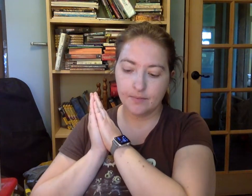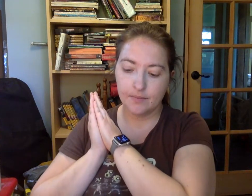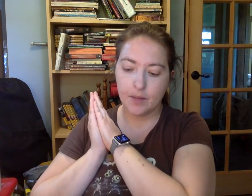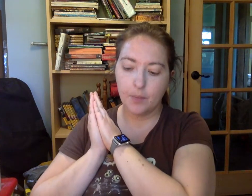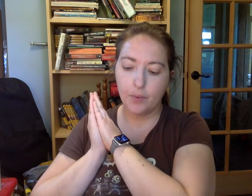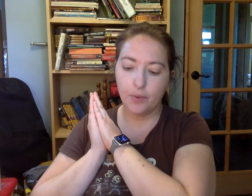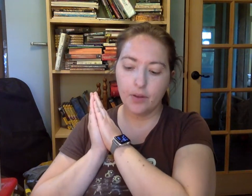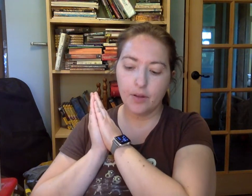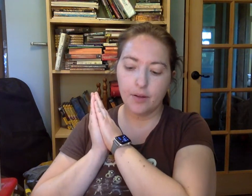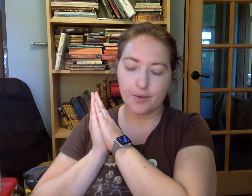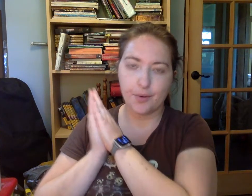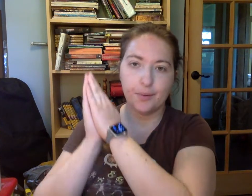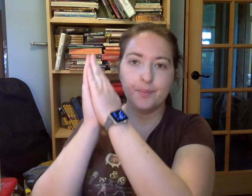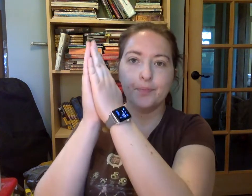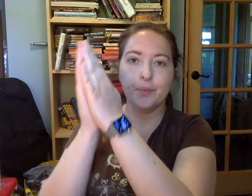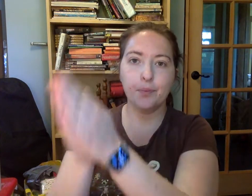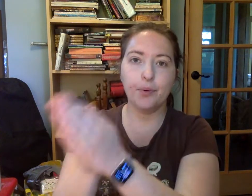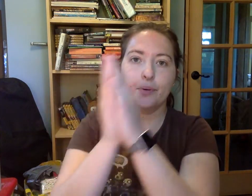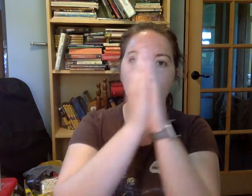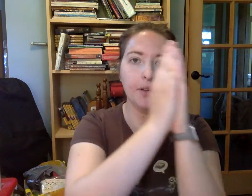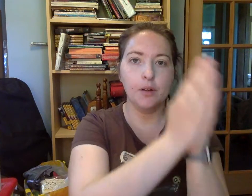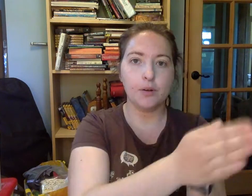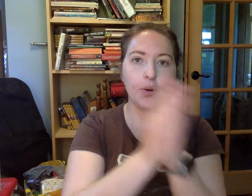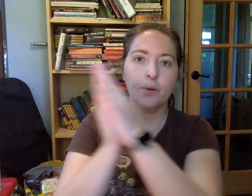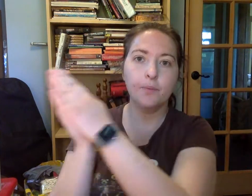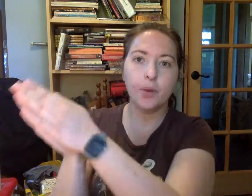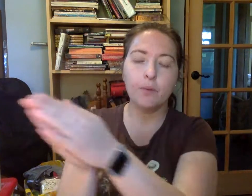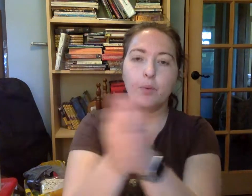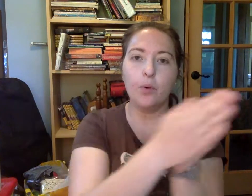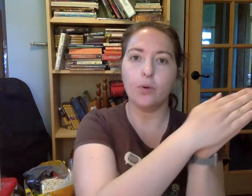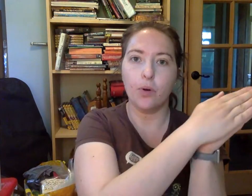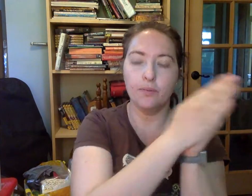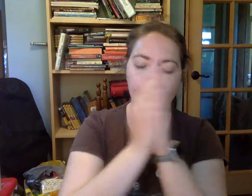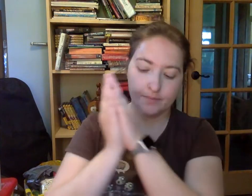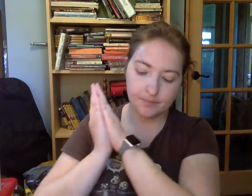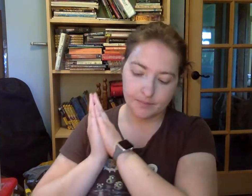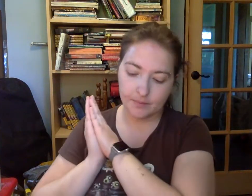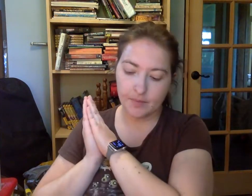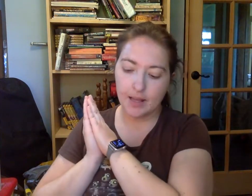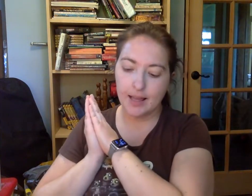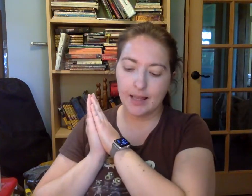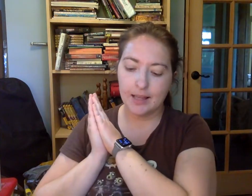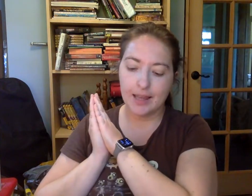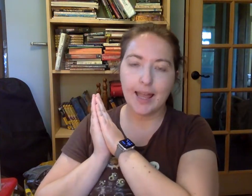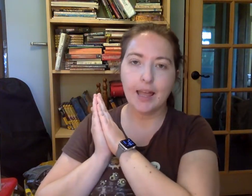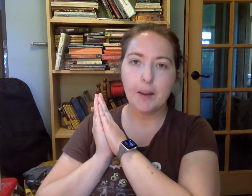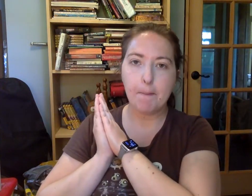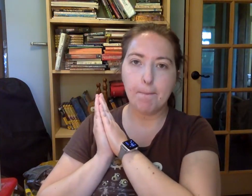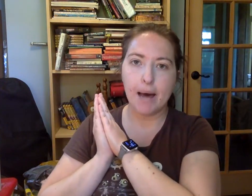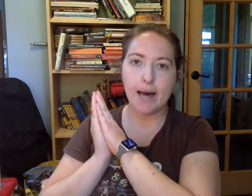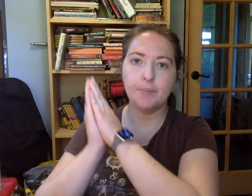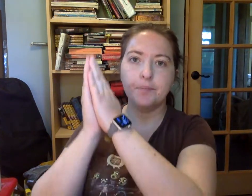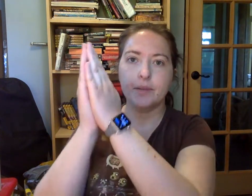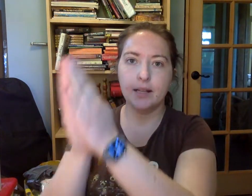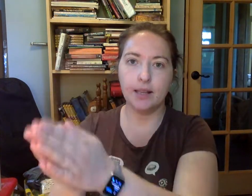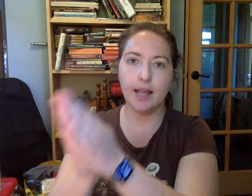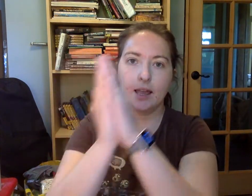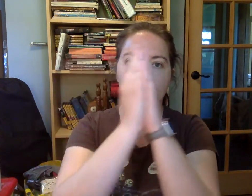Puro. Puro. Puro. Lema. Lema.